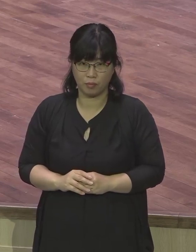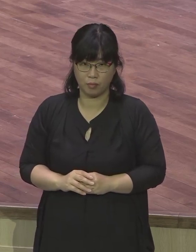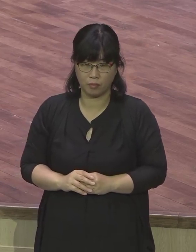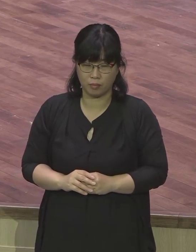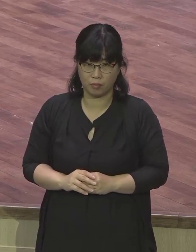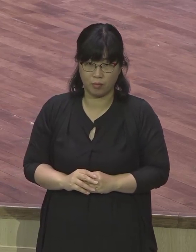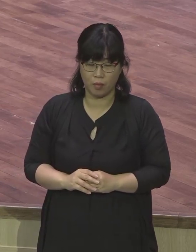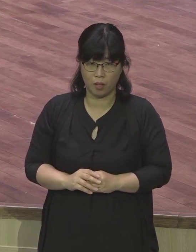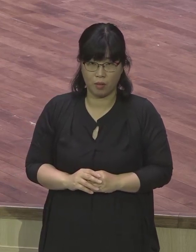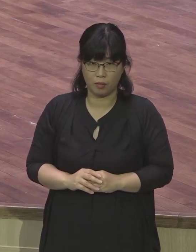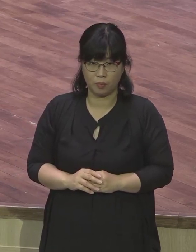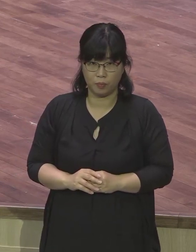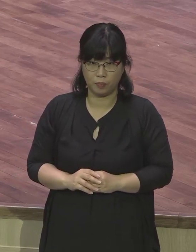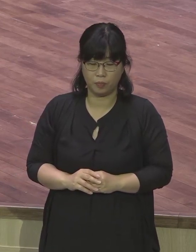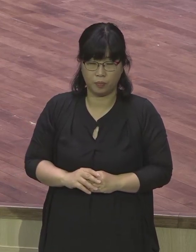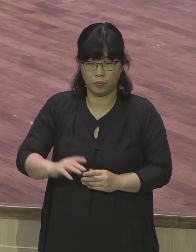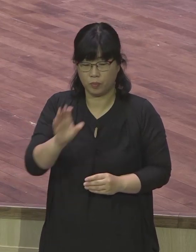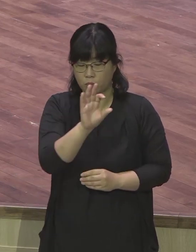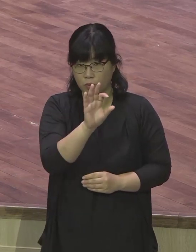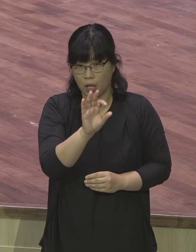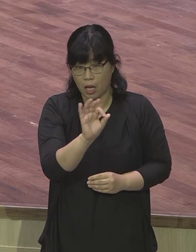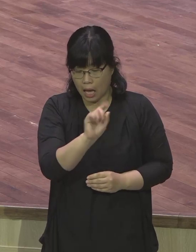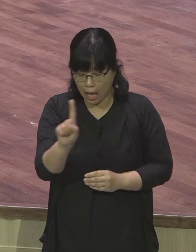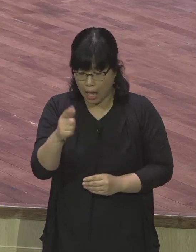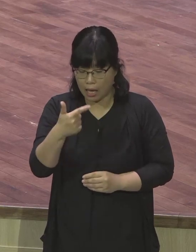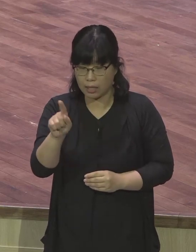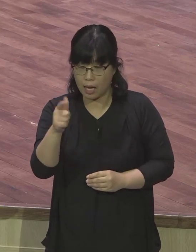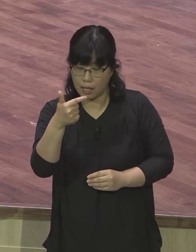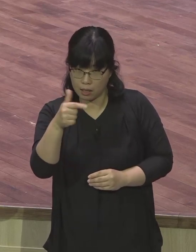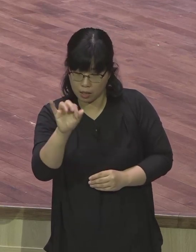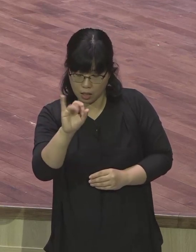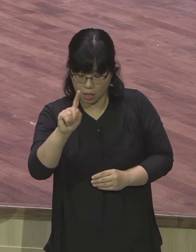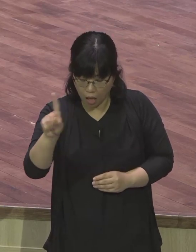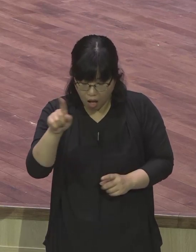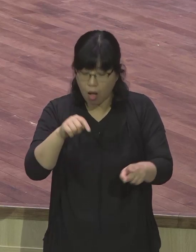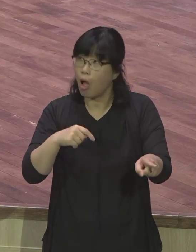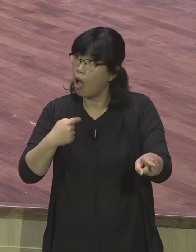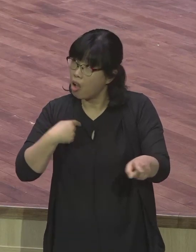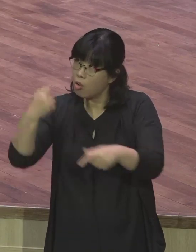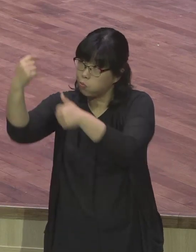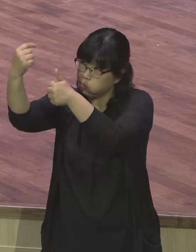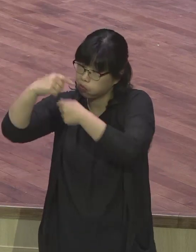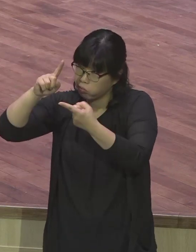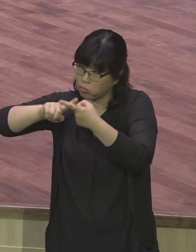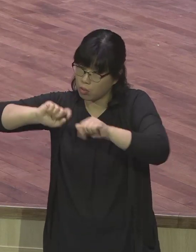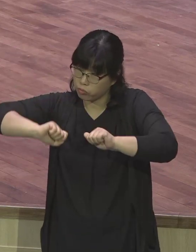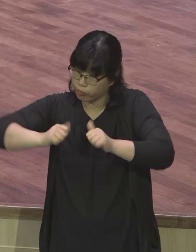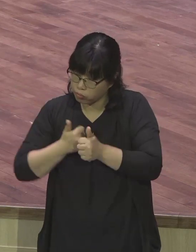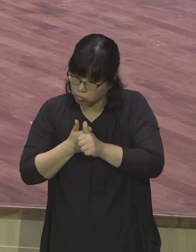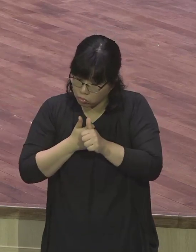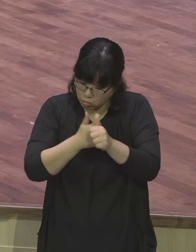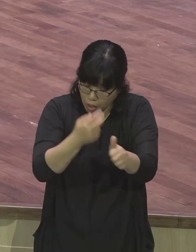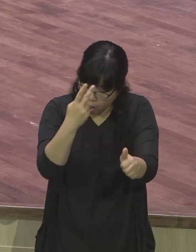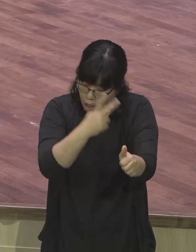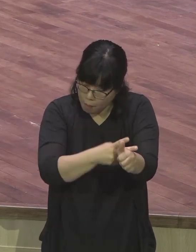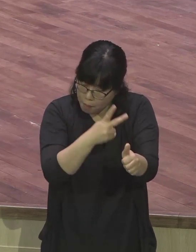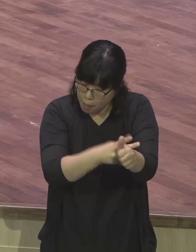가지고 전도했던 제자였다면 하나님은 아나니아에게 전도자 바울을 맡기시지 않았을 것입니다